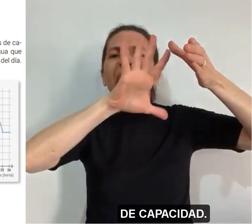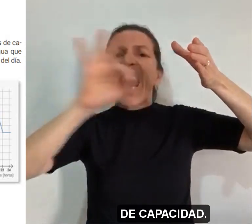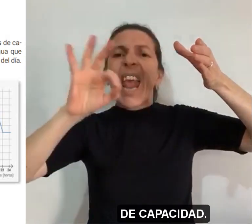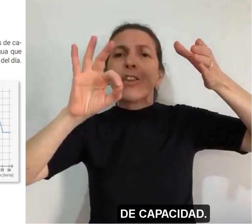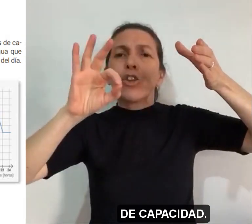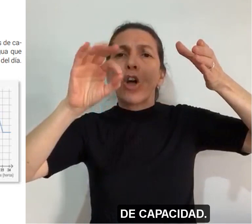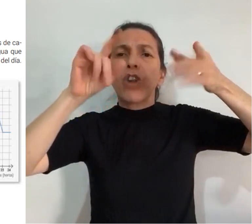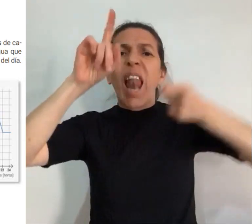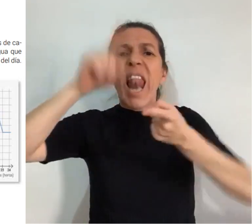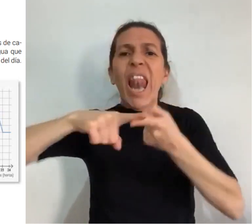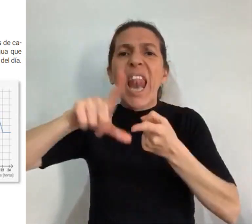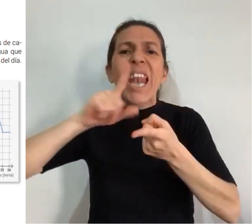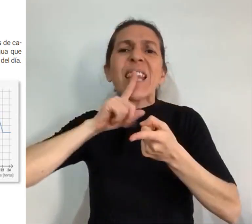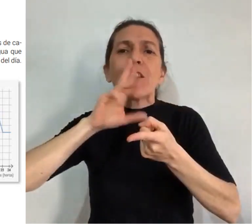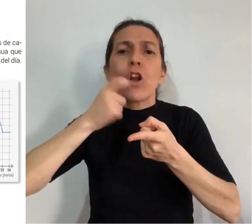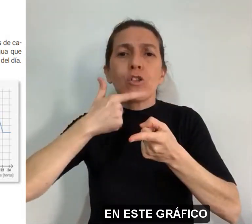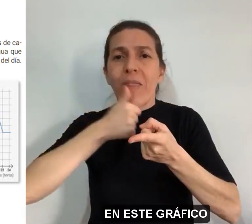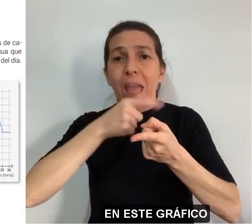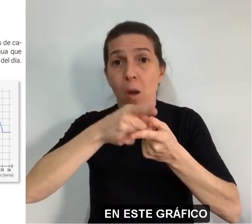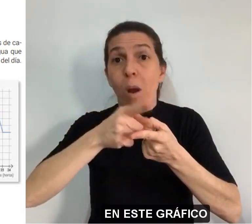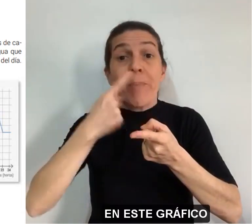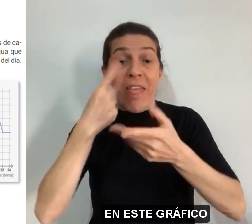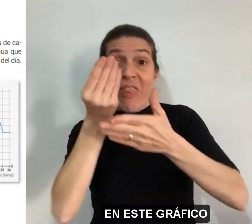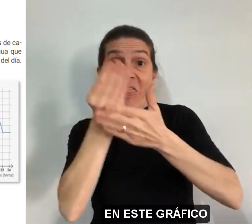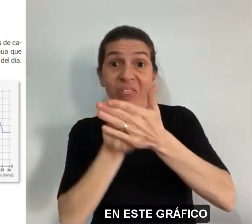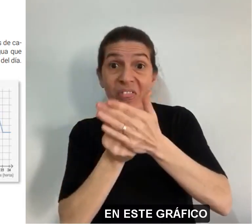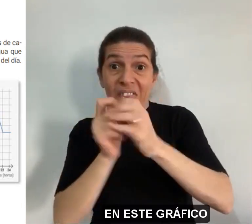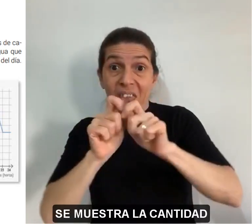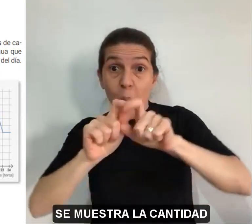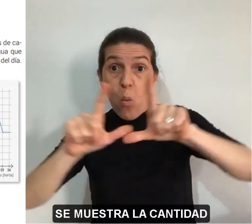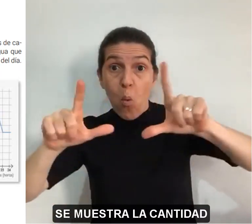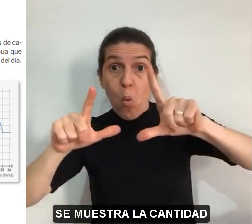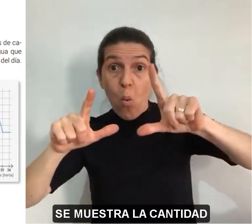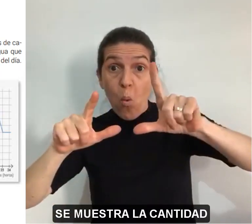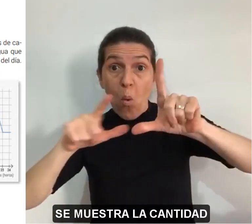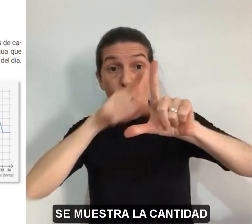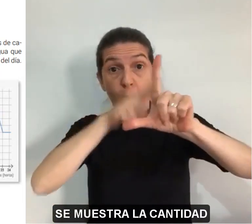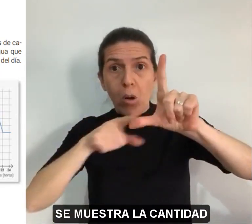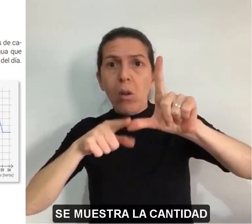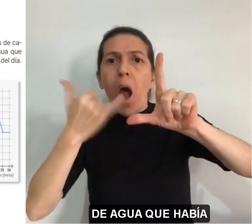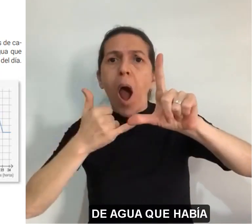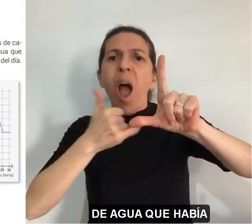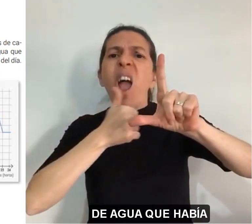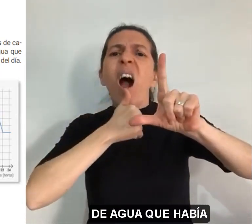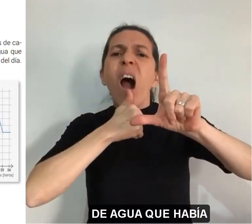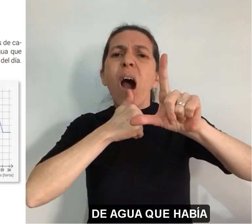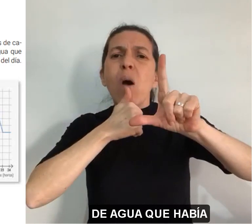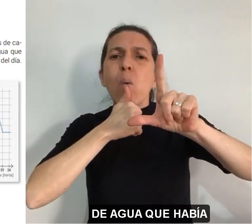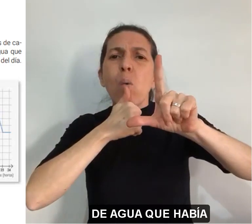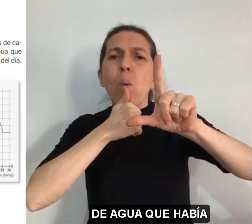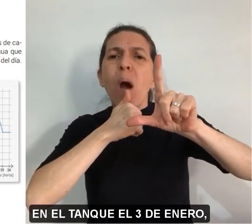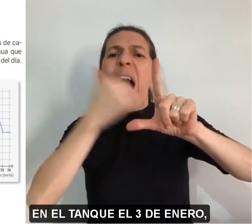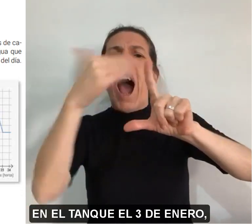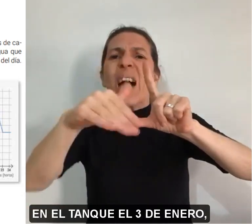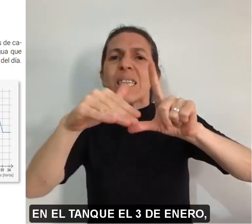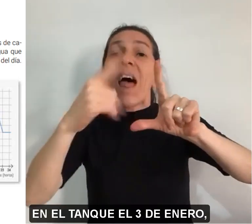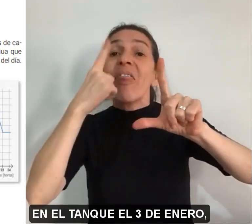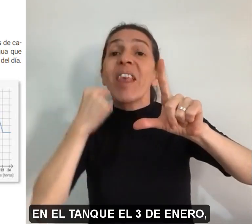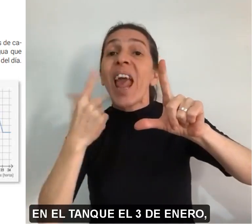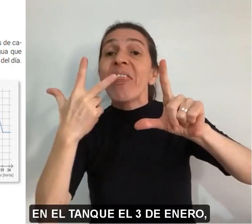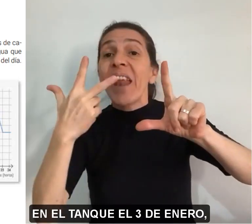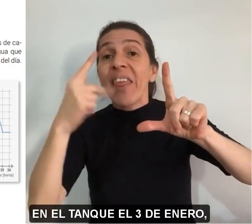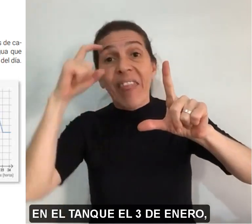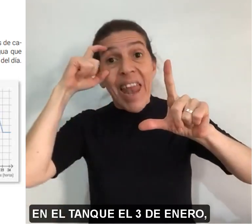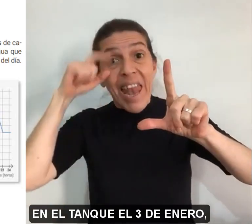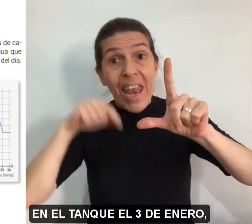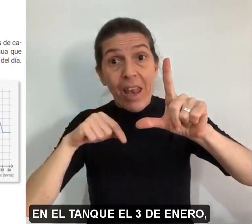litros de capacidad En este gráfico se muestra la cantidad de agua que había en